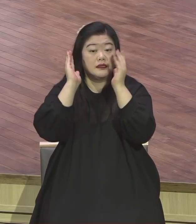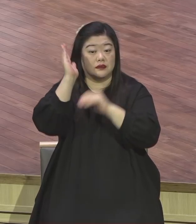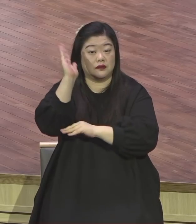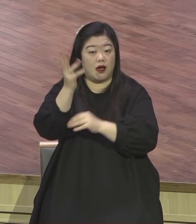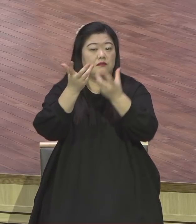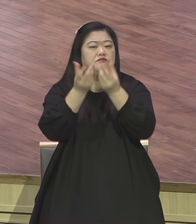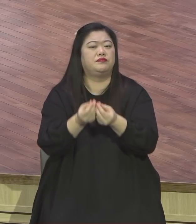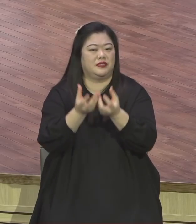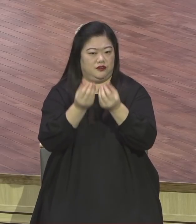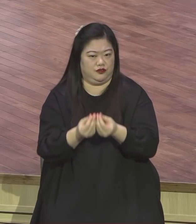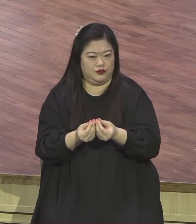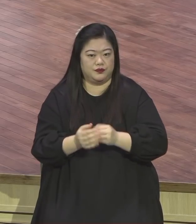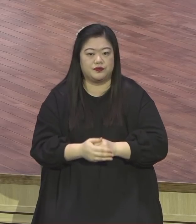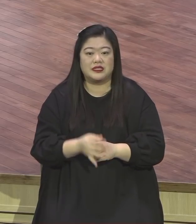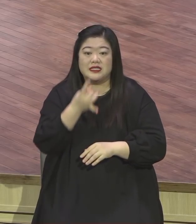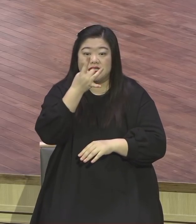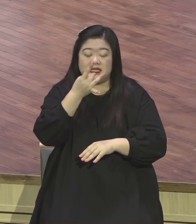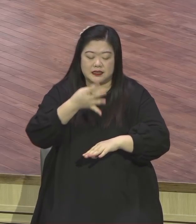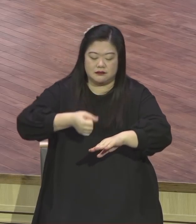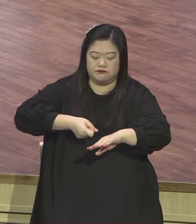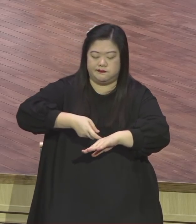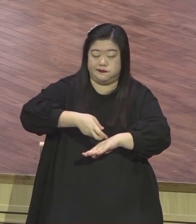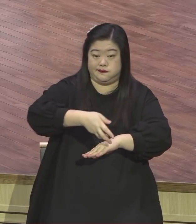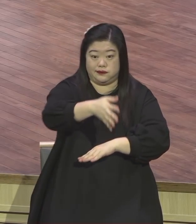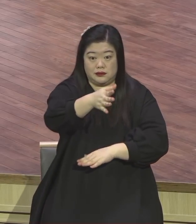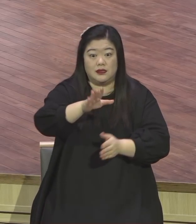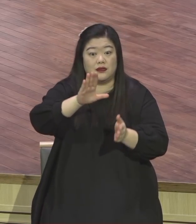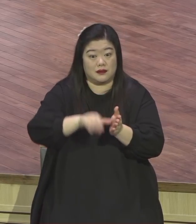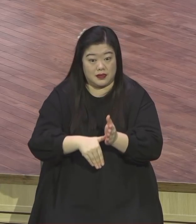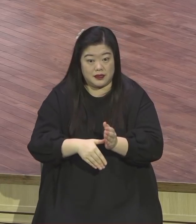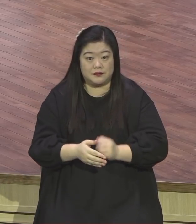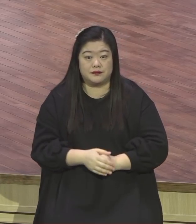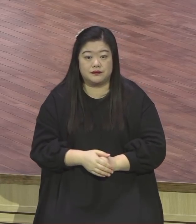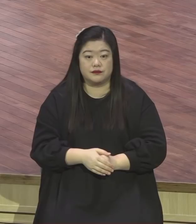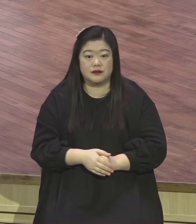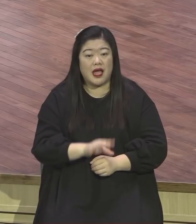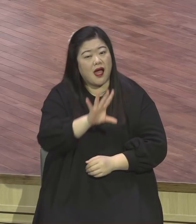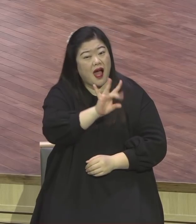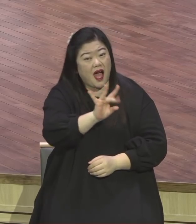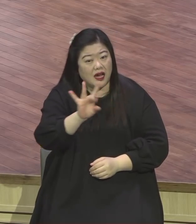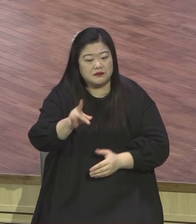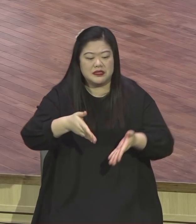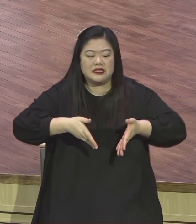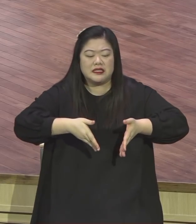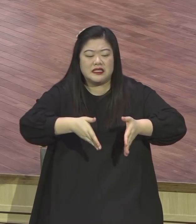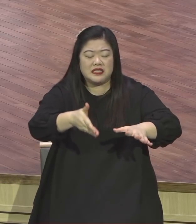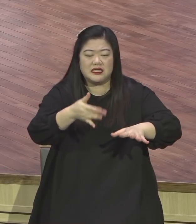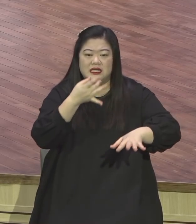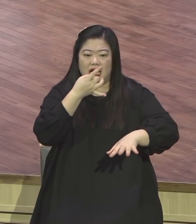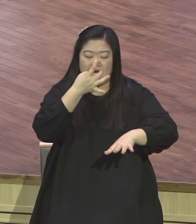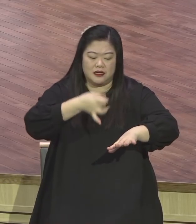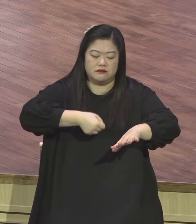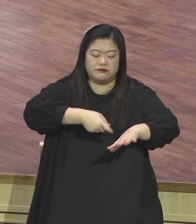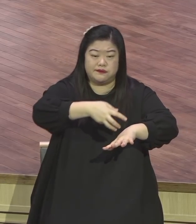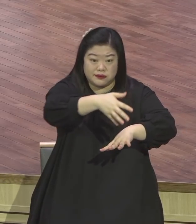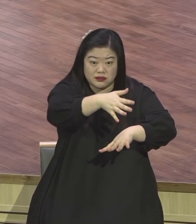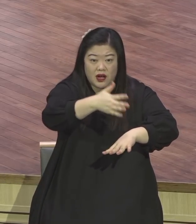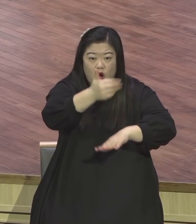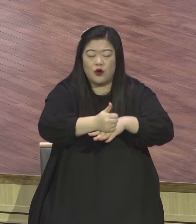뿌리는 자가 뿌리러 나가서 뿌릴 새 들여는 길가에 떨어지며 새들이 와서 먹어버렸고